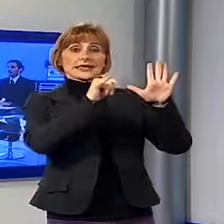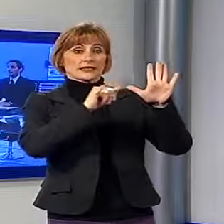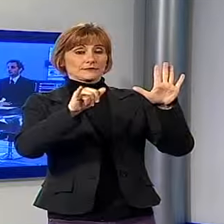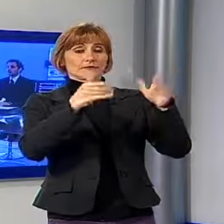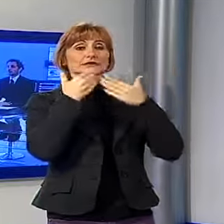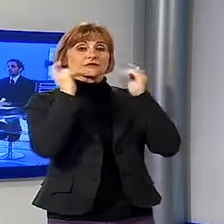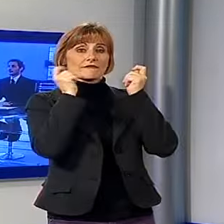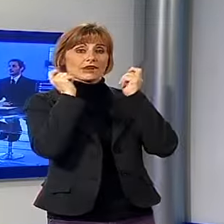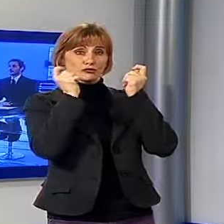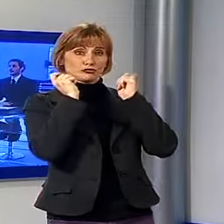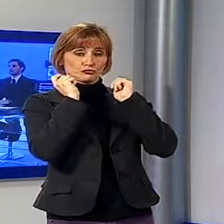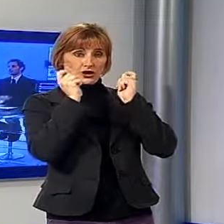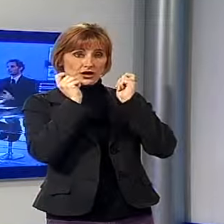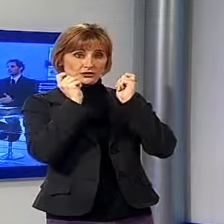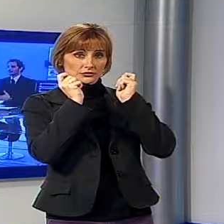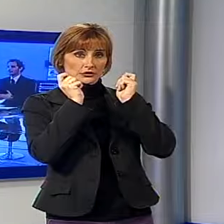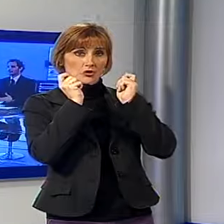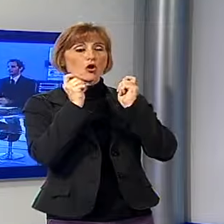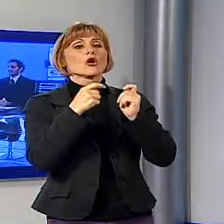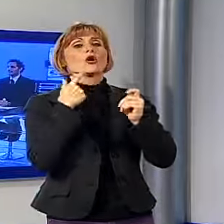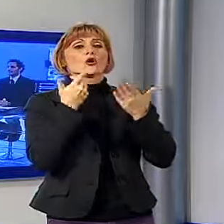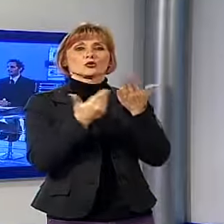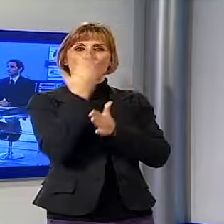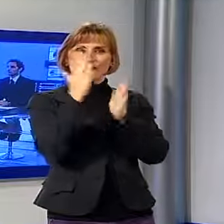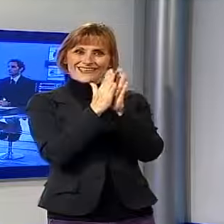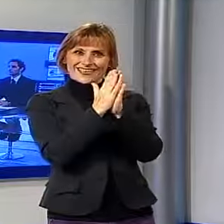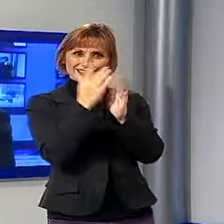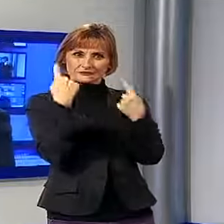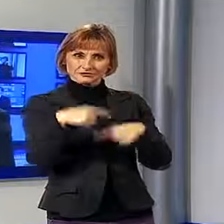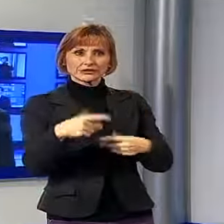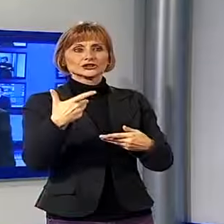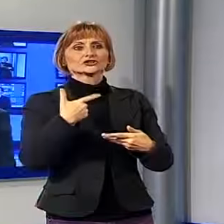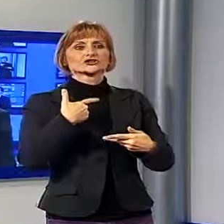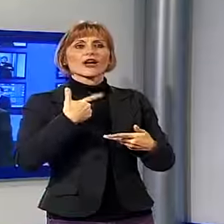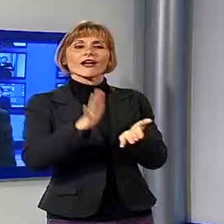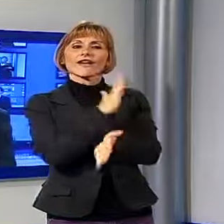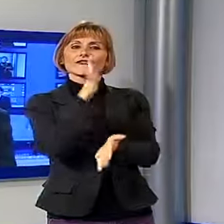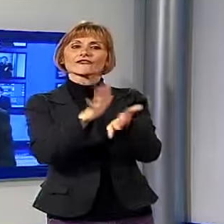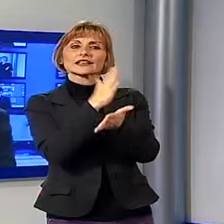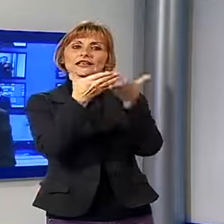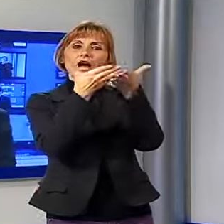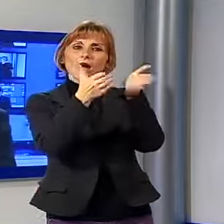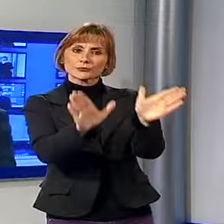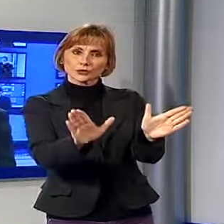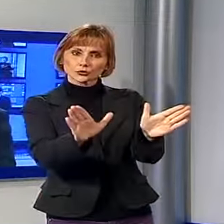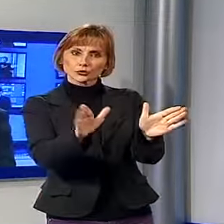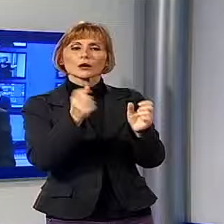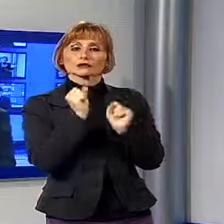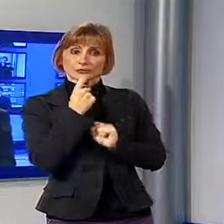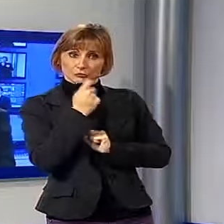Francesco, nella ristrutturata, rinnovata Chiesa di San Francesco ci sarà la cerimonia di apertura, così possiamo definirla, no? La serata di